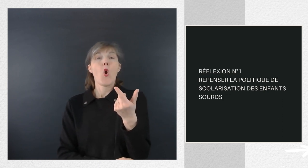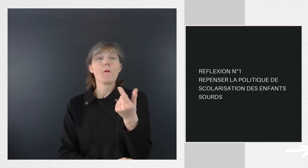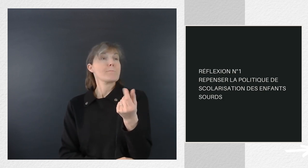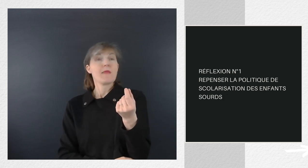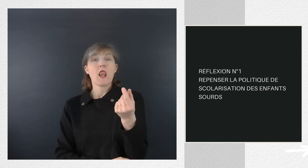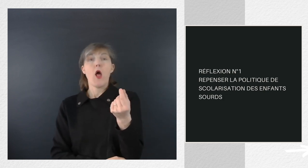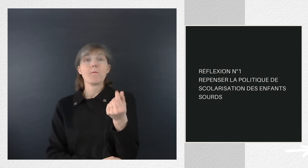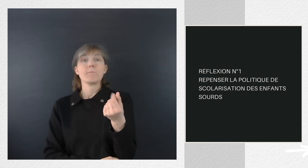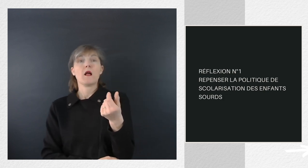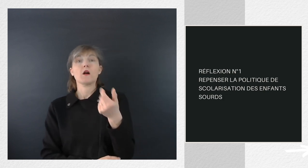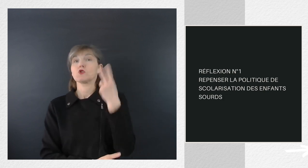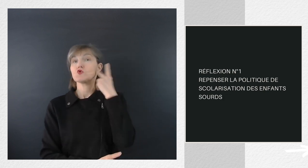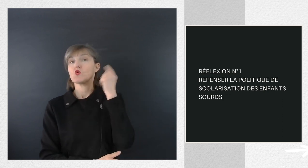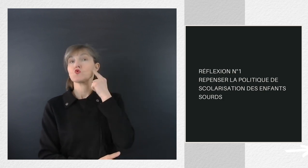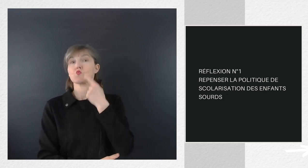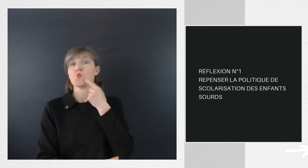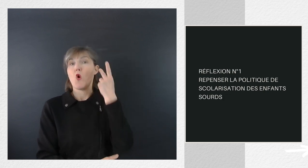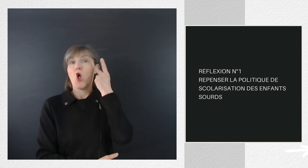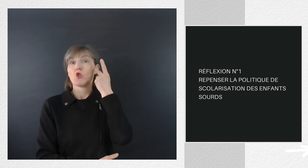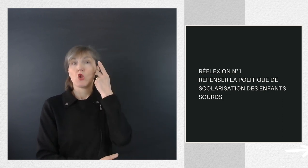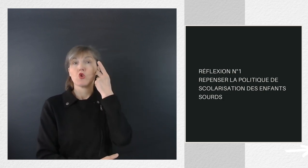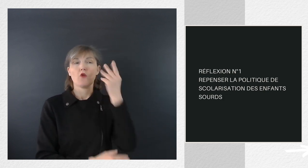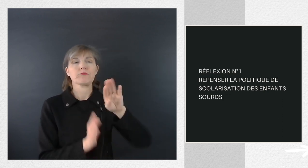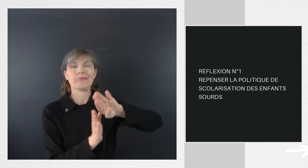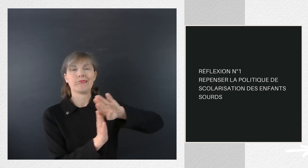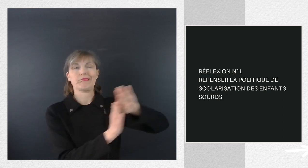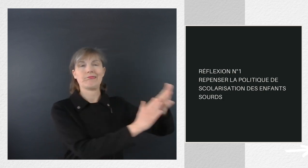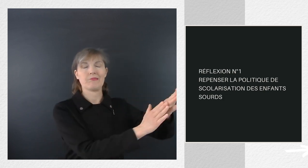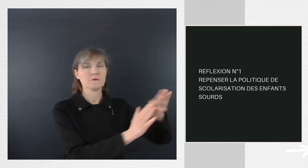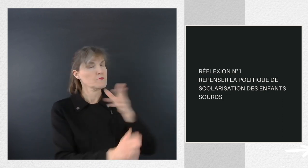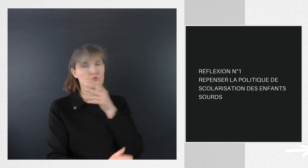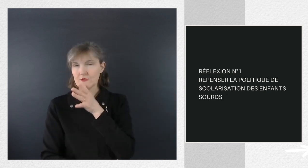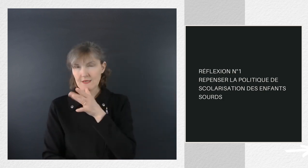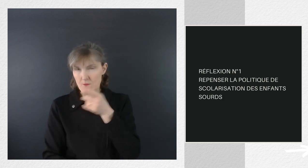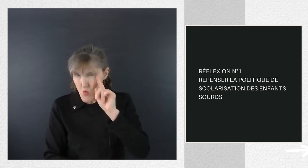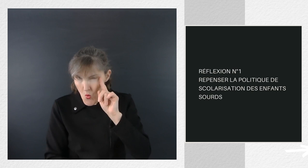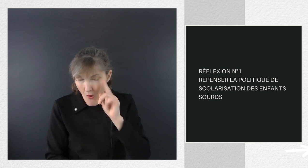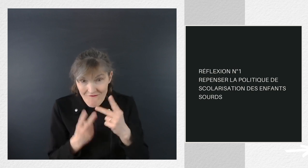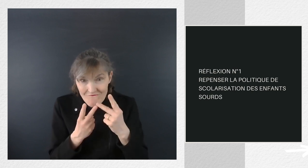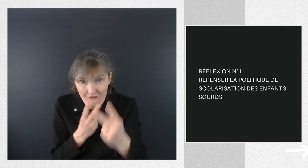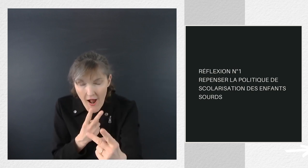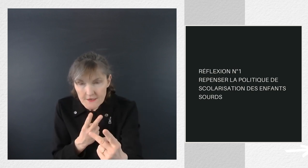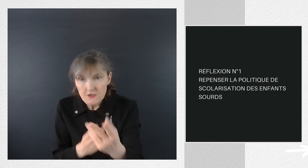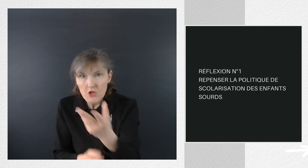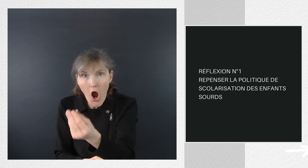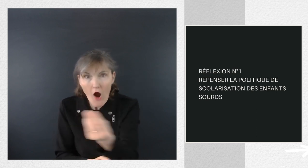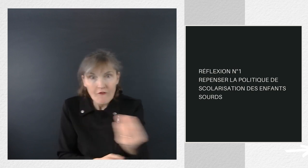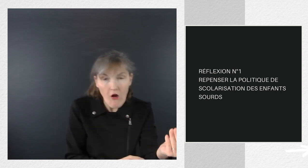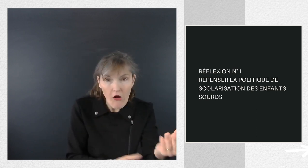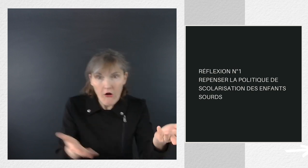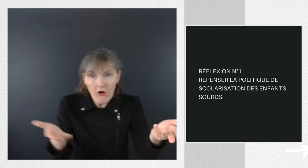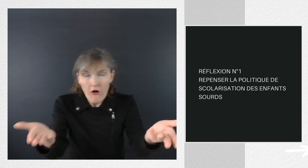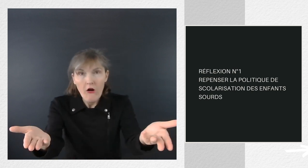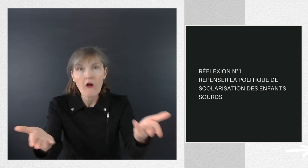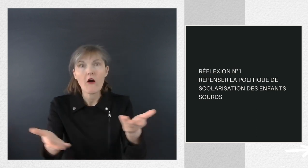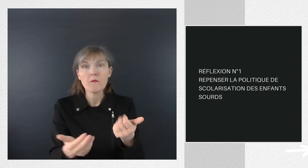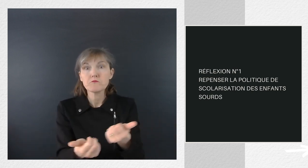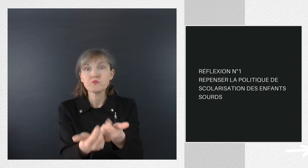classes, mais apparemment on n'y a pas pensé ou c'est trop cher. On ne peut pas faire l'impasse sur le binôme